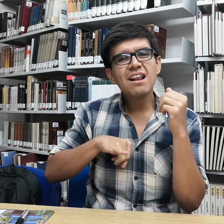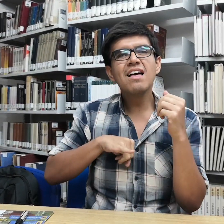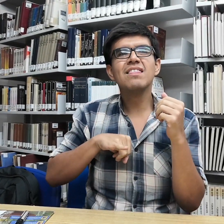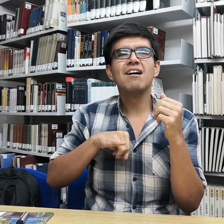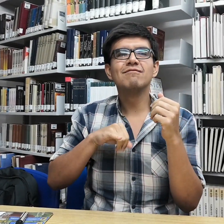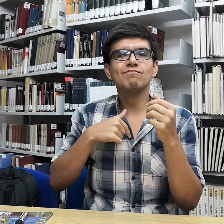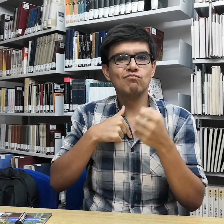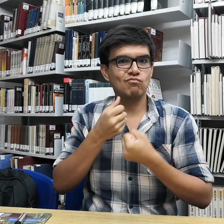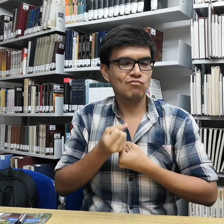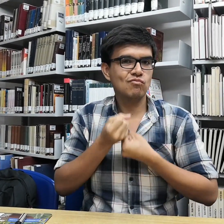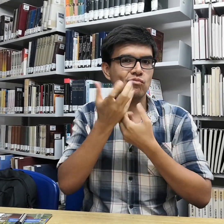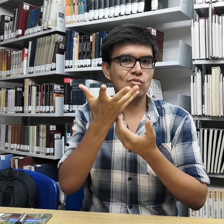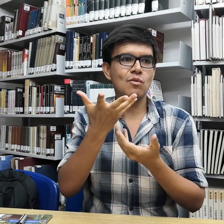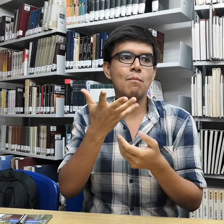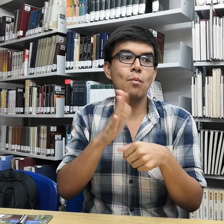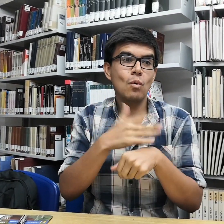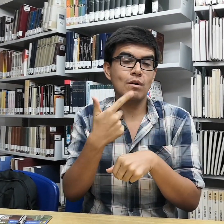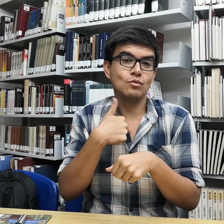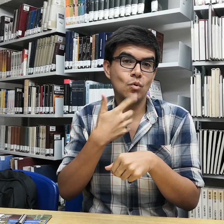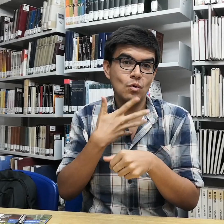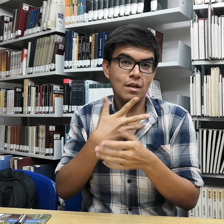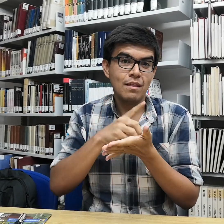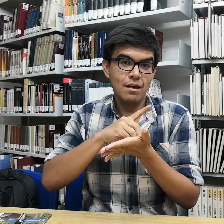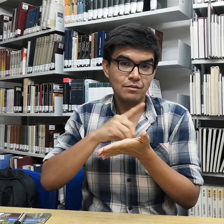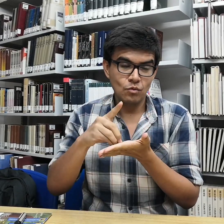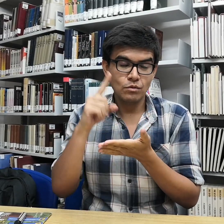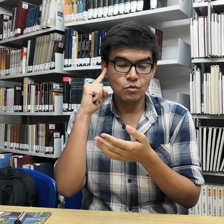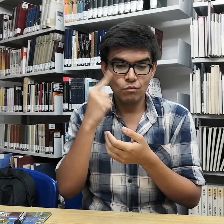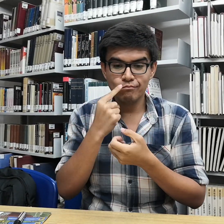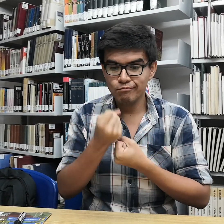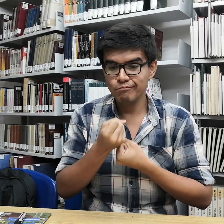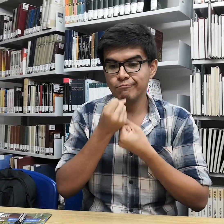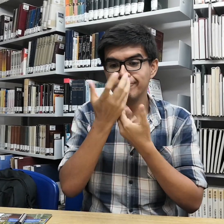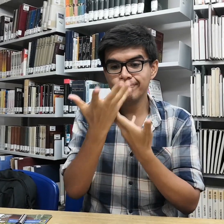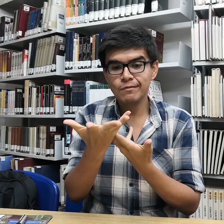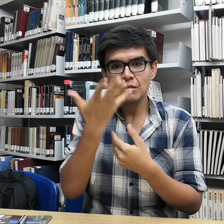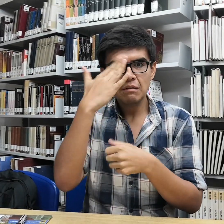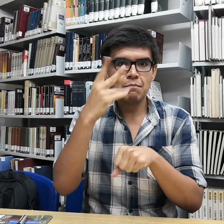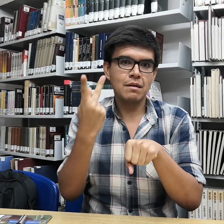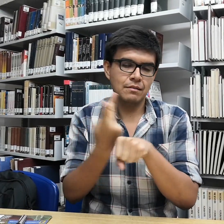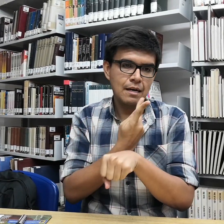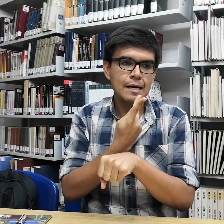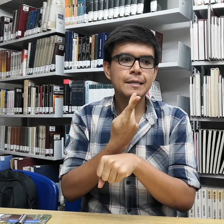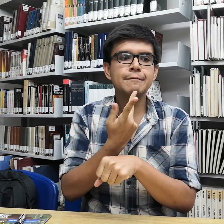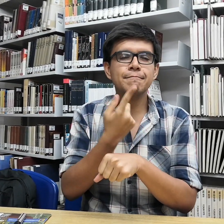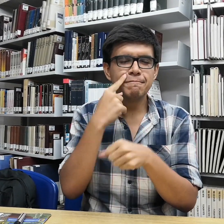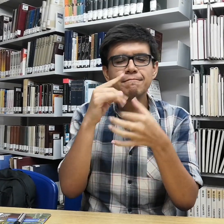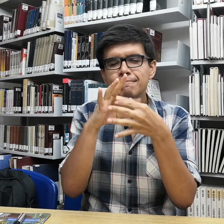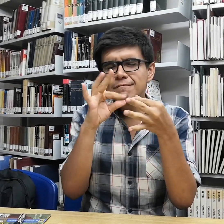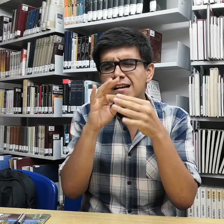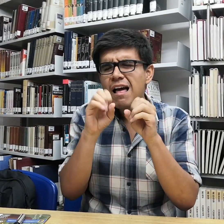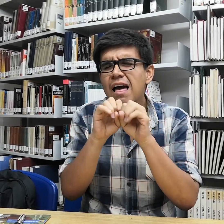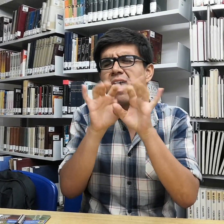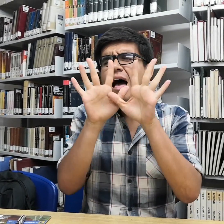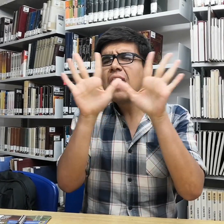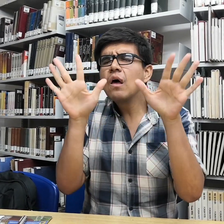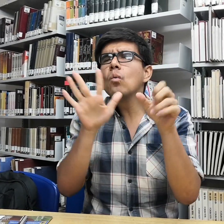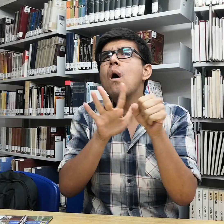Yo tengo interés de expresarlo, porque yo tengo el derecho por ser sordo, tengo el derecho y esto es lo que pasa para